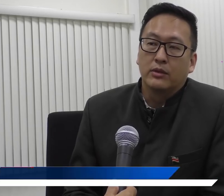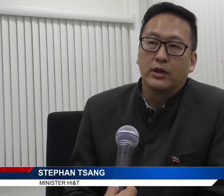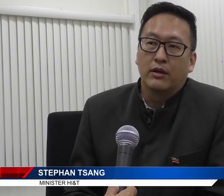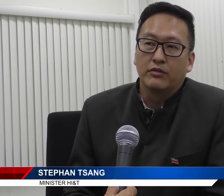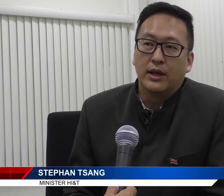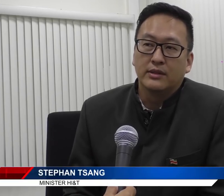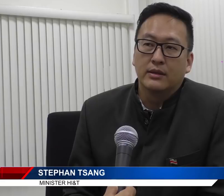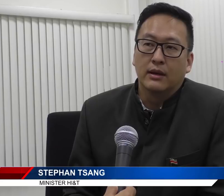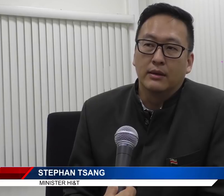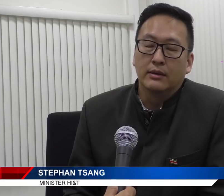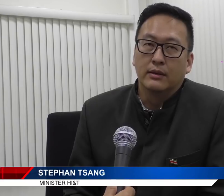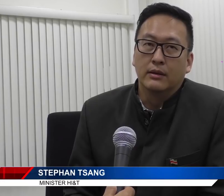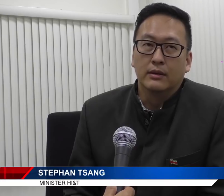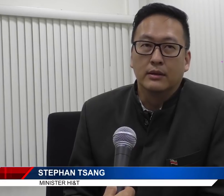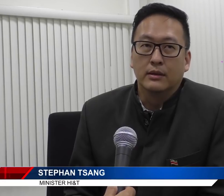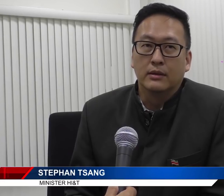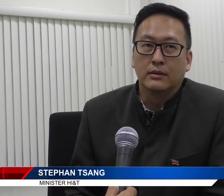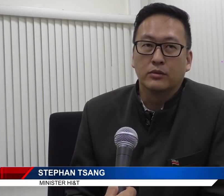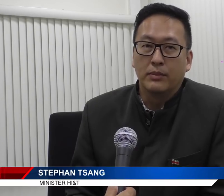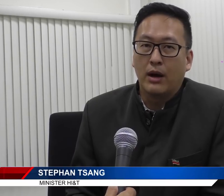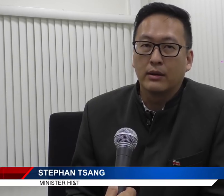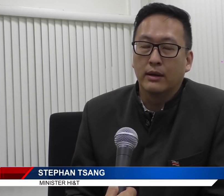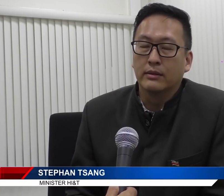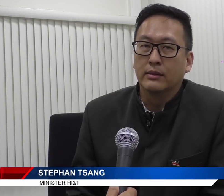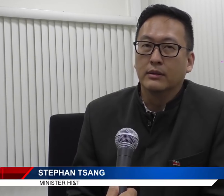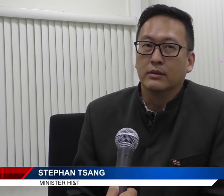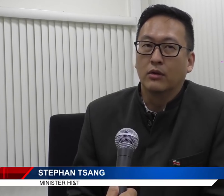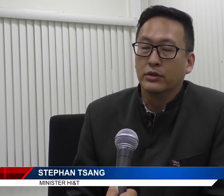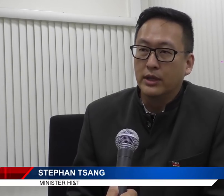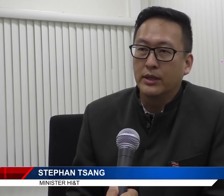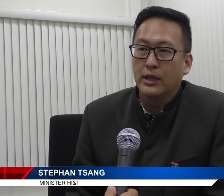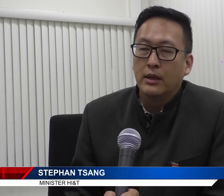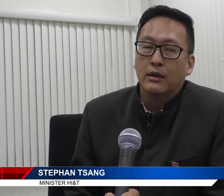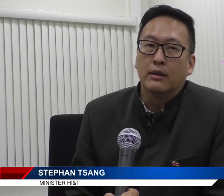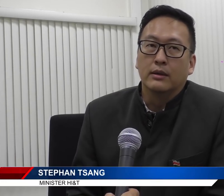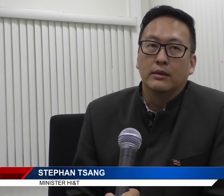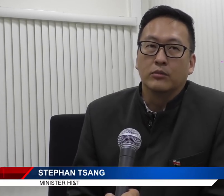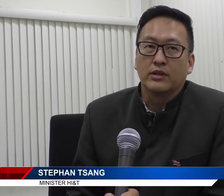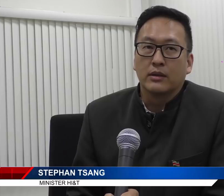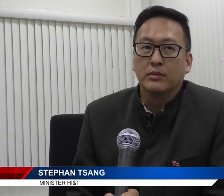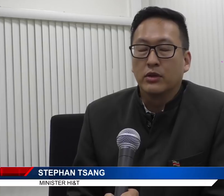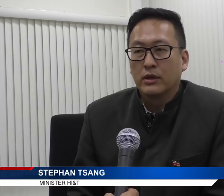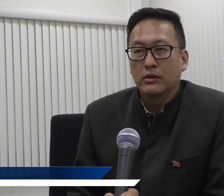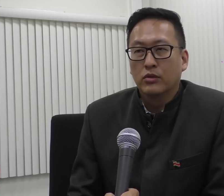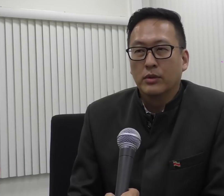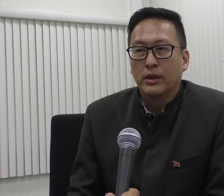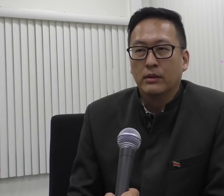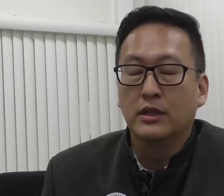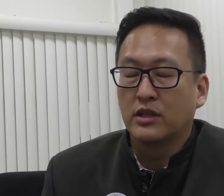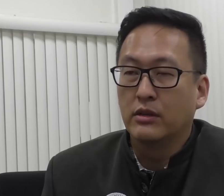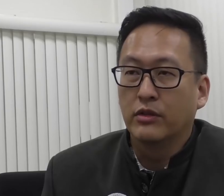net met mijn collega van Financiën en twee banken en een ondernemer. Ik moet zeggen, ik ben bijzonder